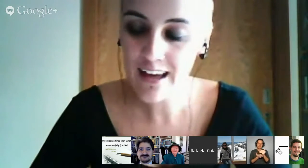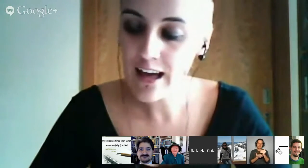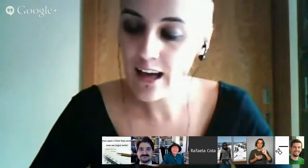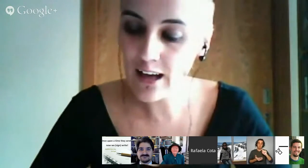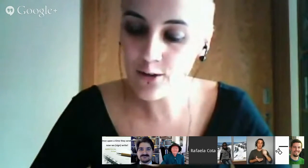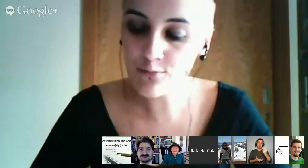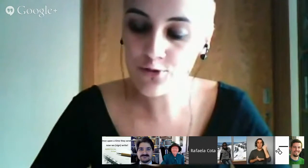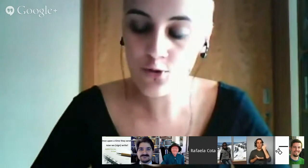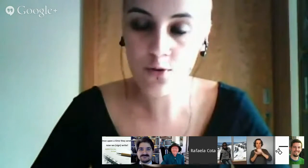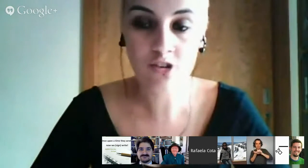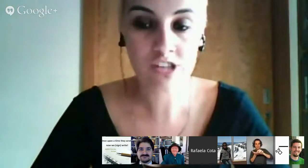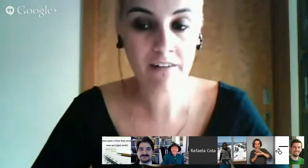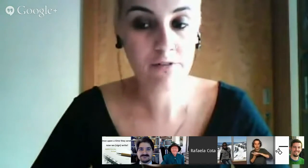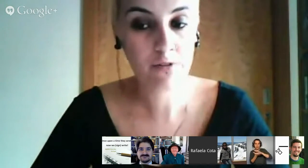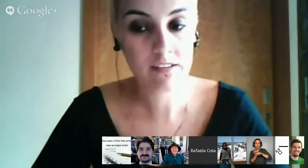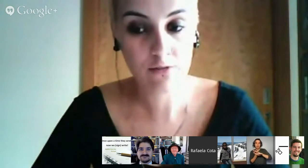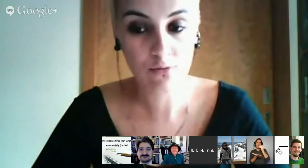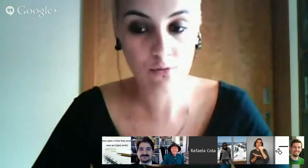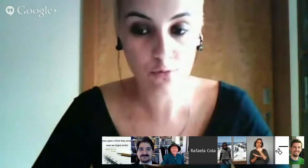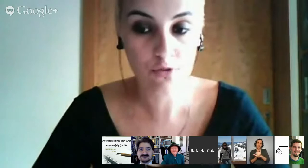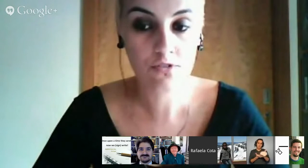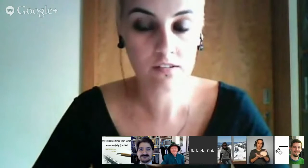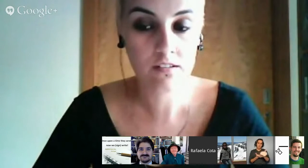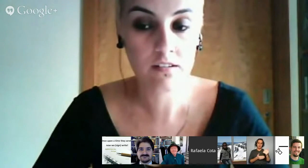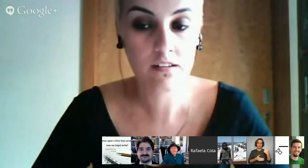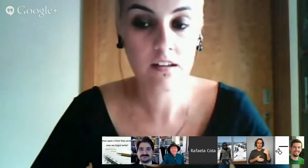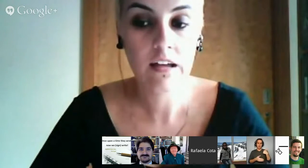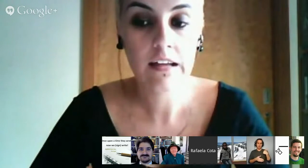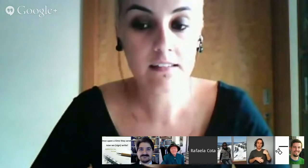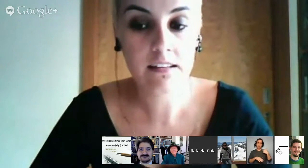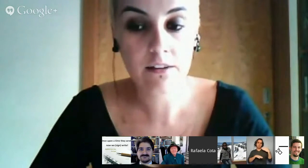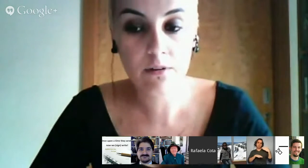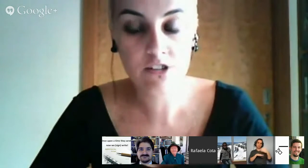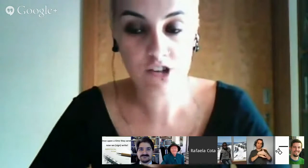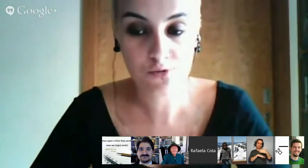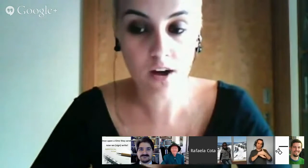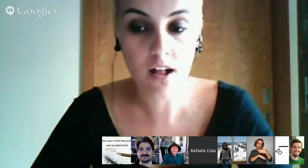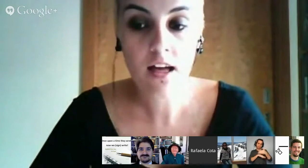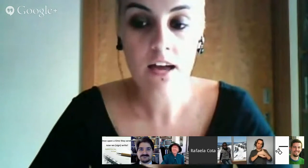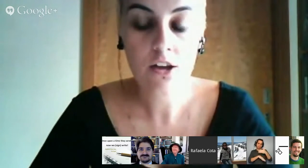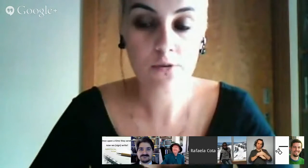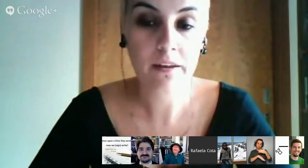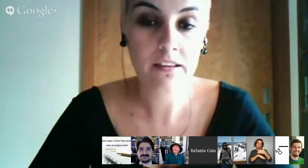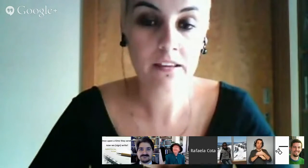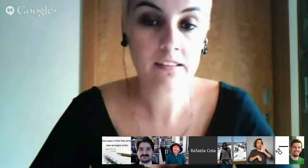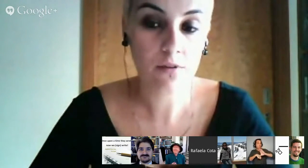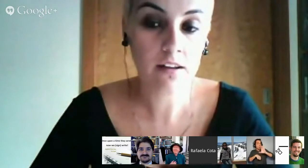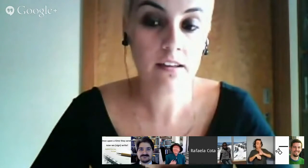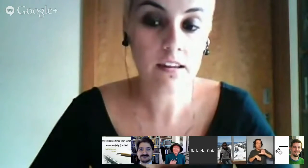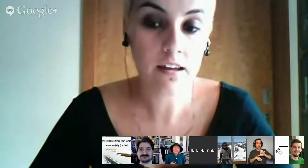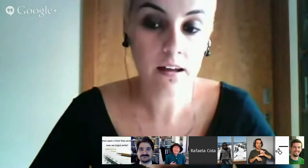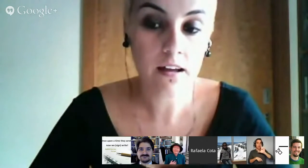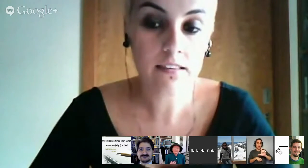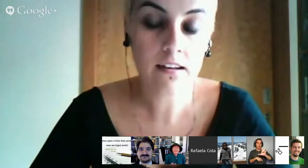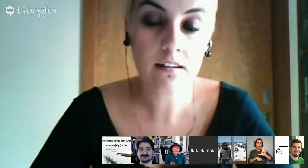começou quando eu estava a frequentar o curso de língua gestual. Eu aprendi SignWriting na